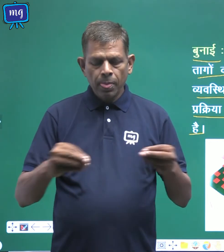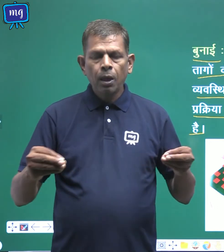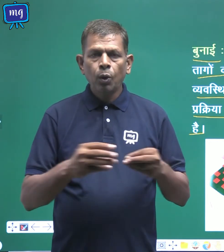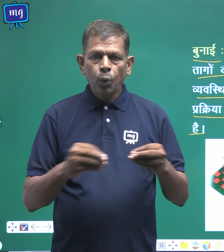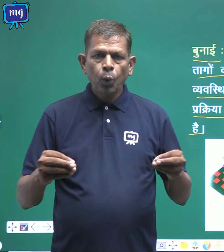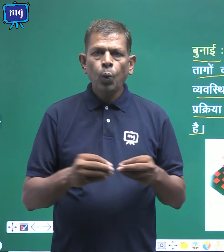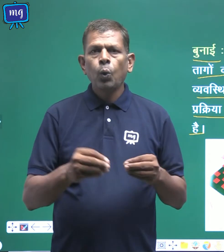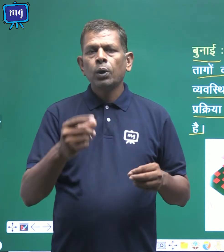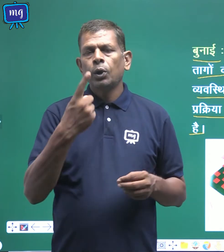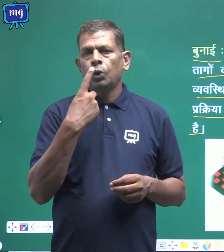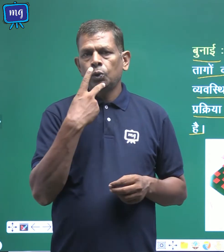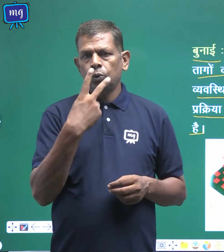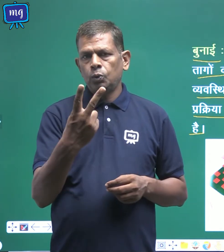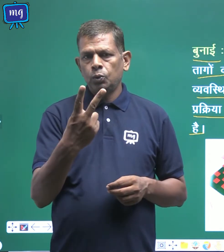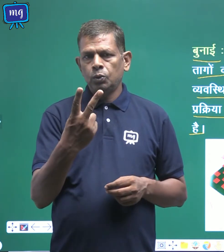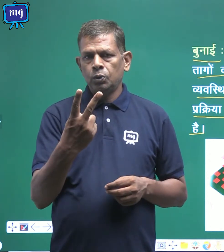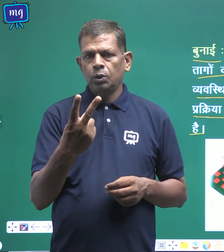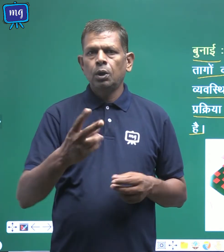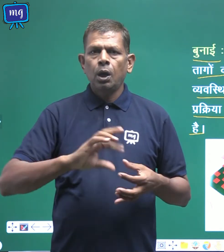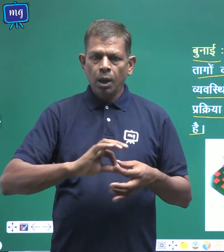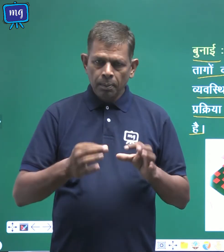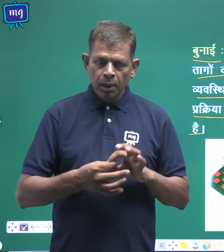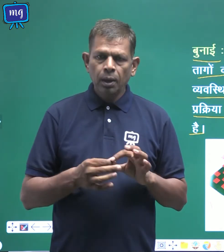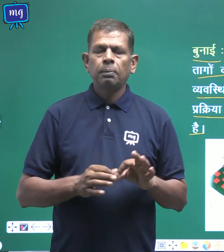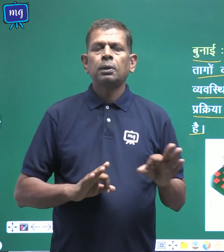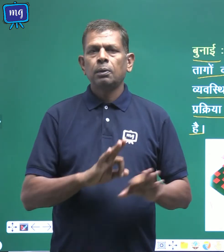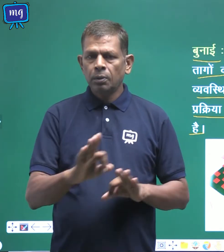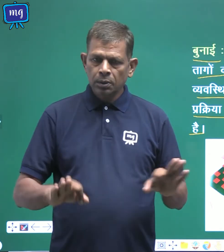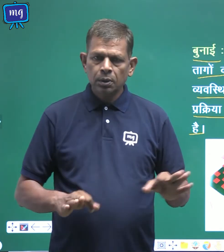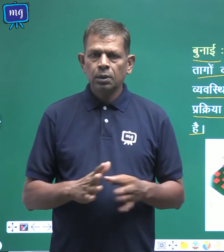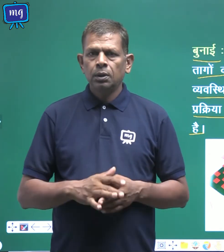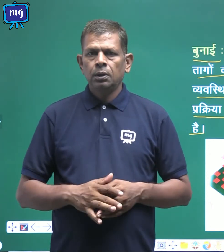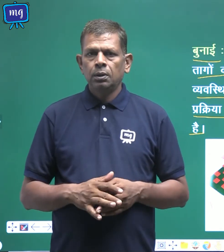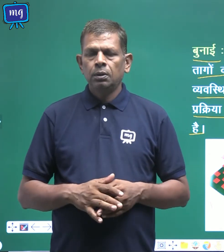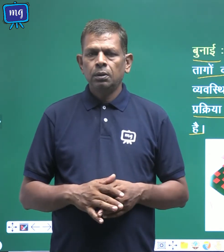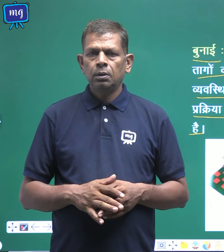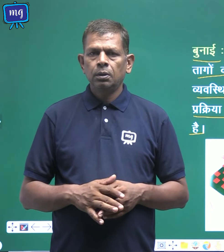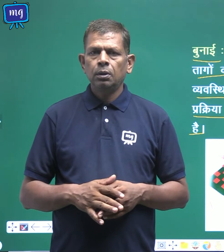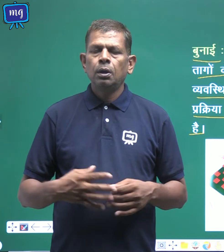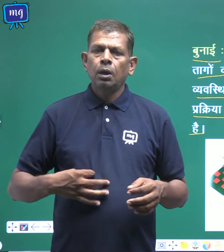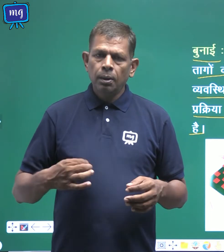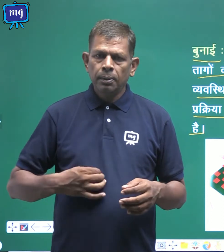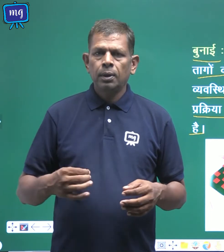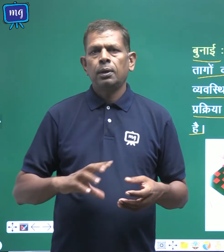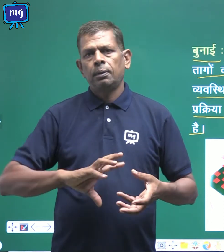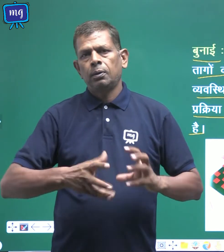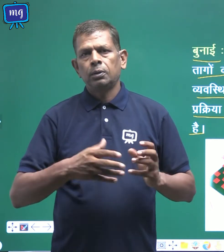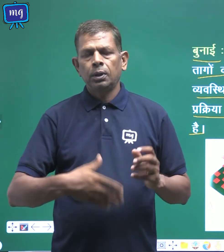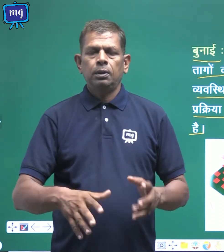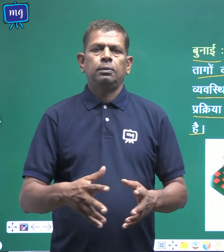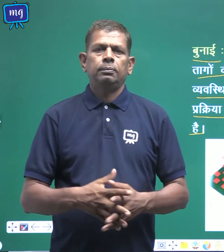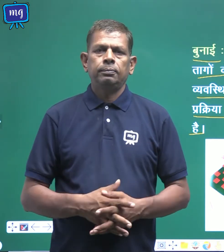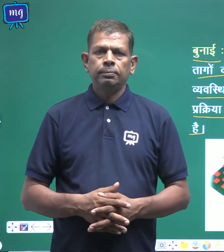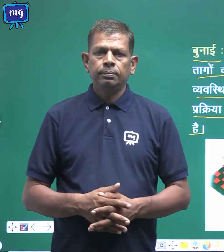सेटों को आपस में व्यवस्थित करके वस्त निर्मान होता है